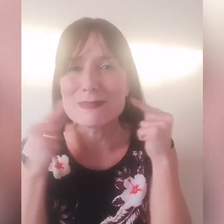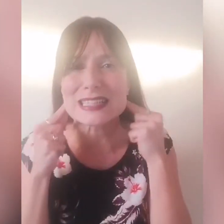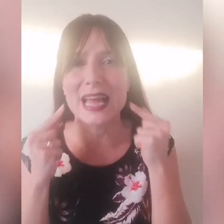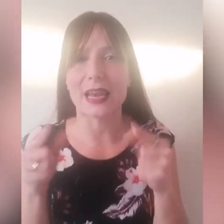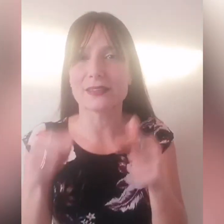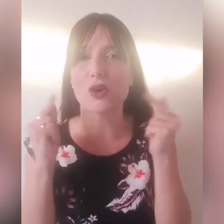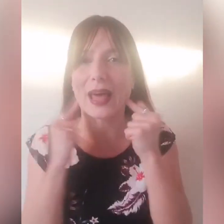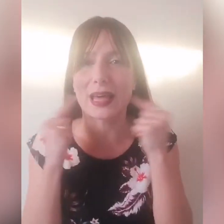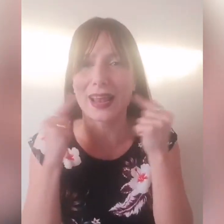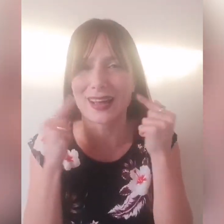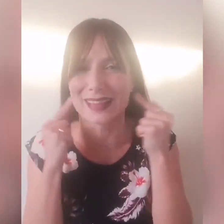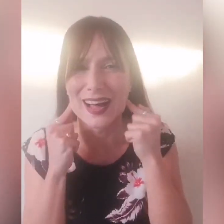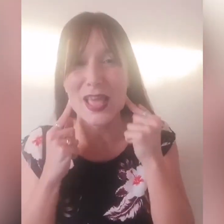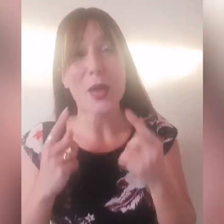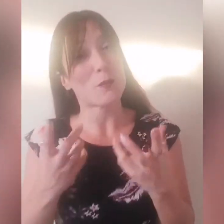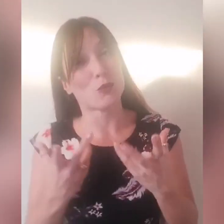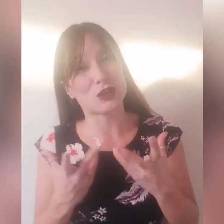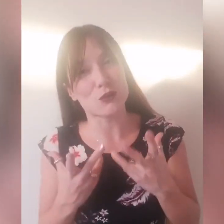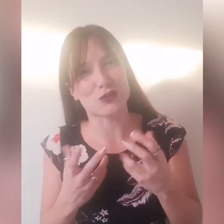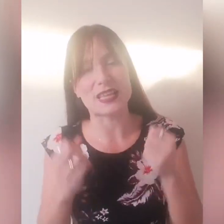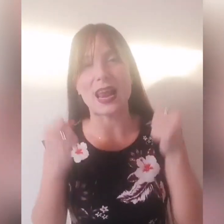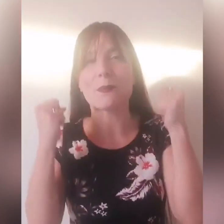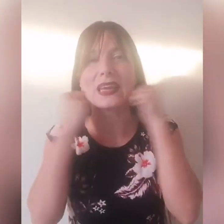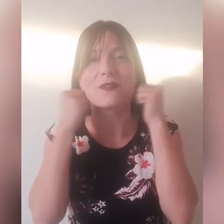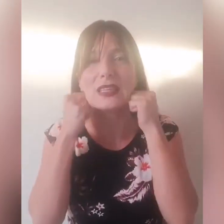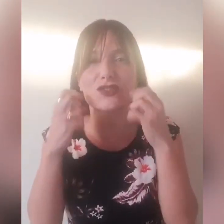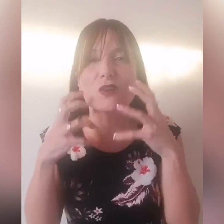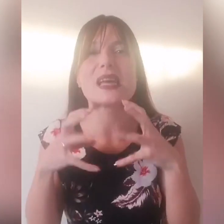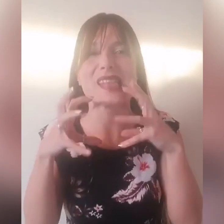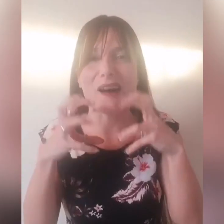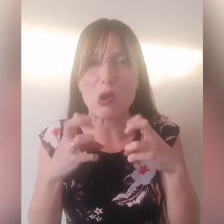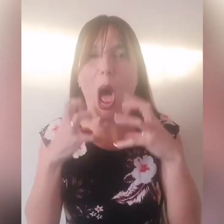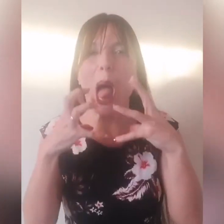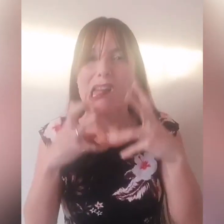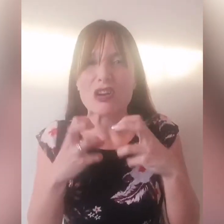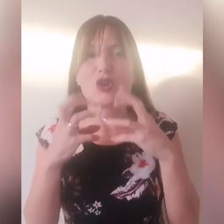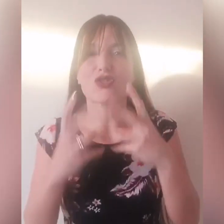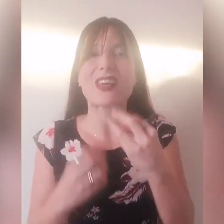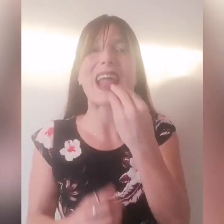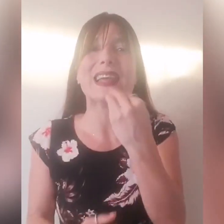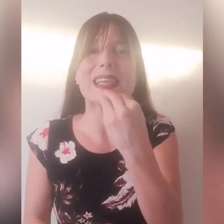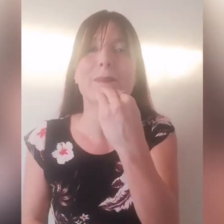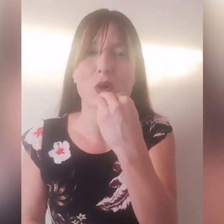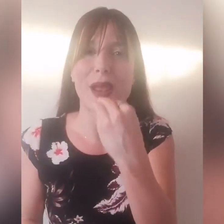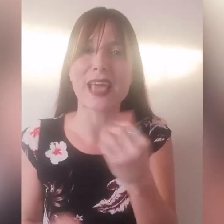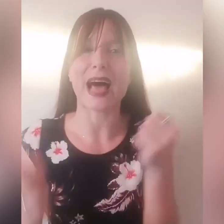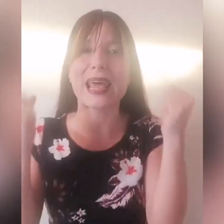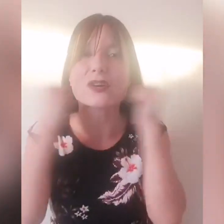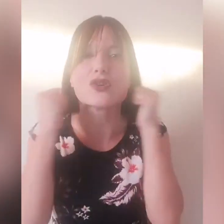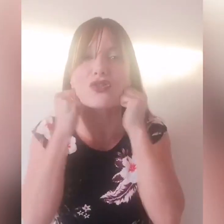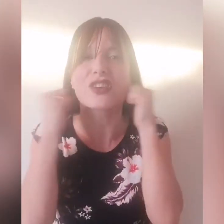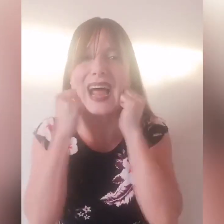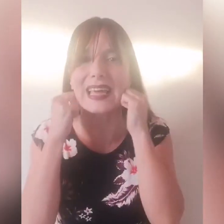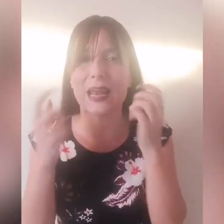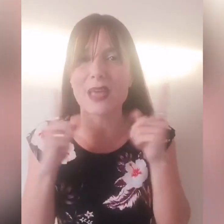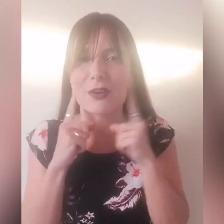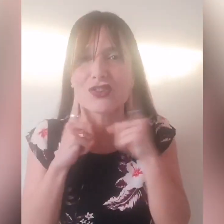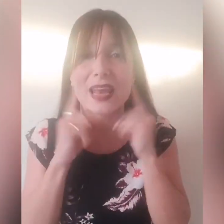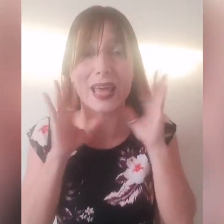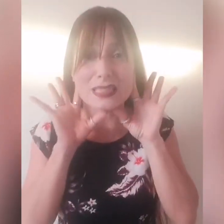mascella, Dio l'ha creata, motivo ci sarà perché vi dicevo che il diavolo conoscerà il mio labiale, ecco conoscerà anche la mia mascella, è